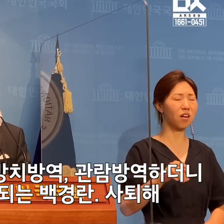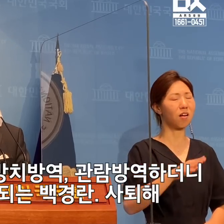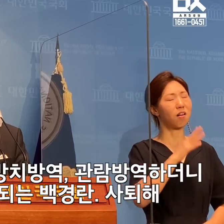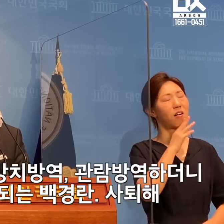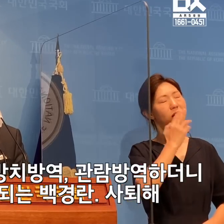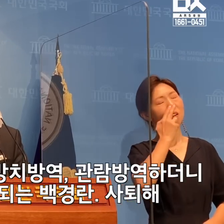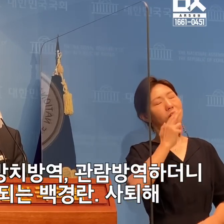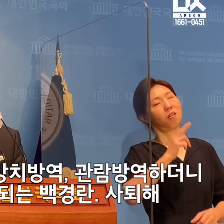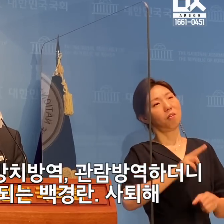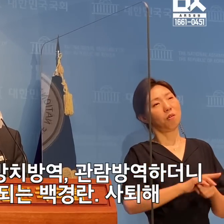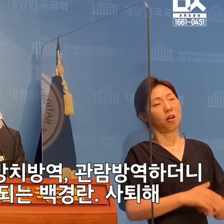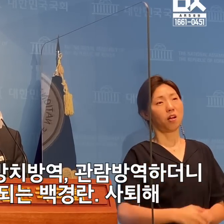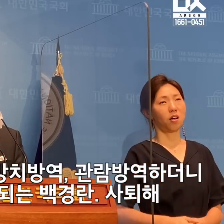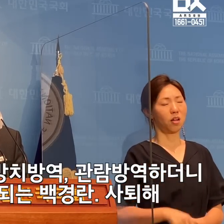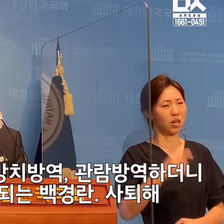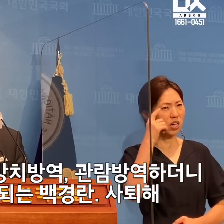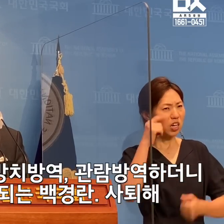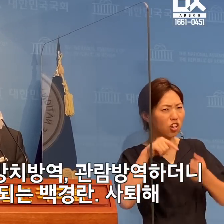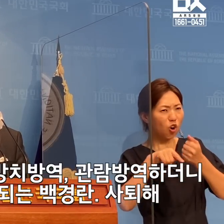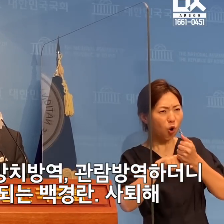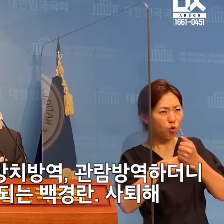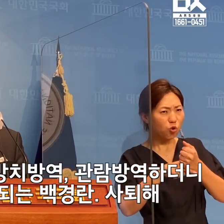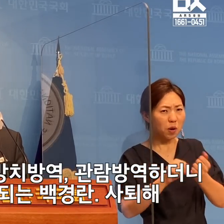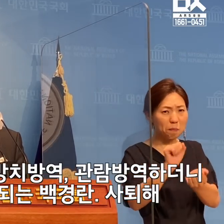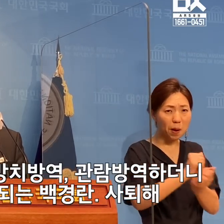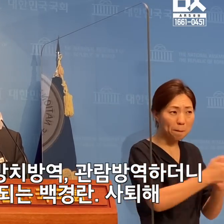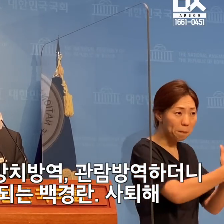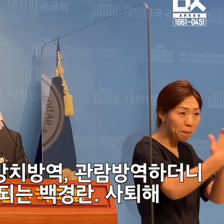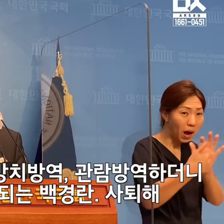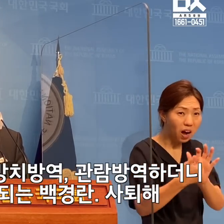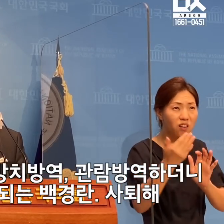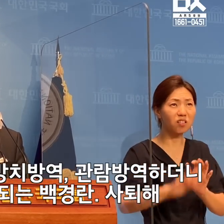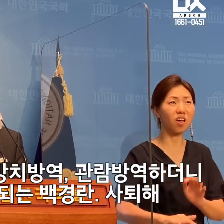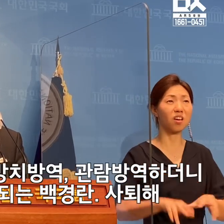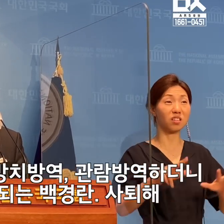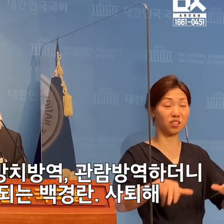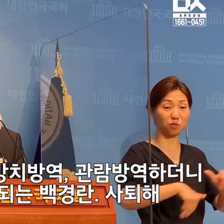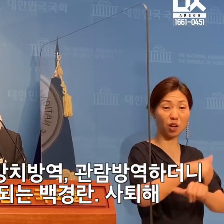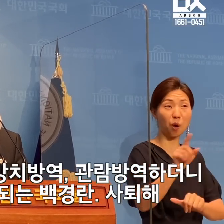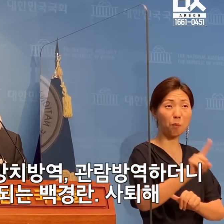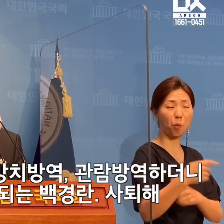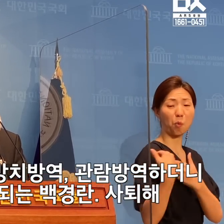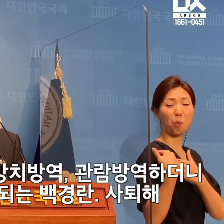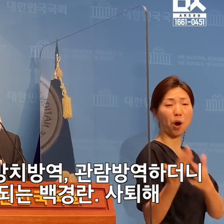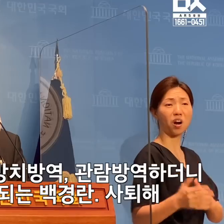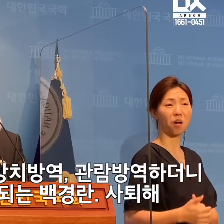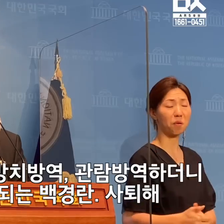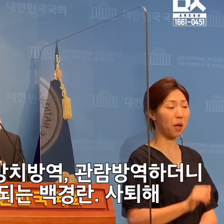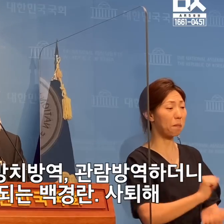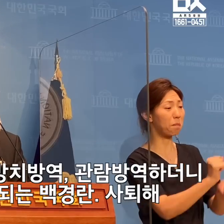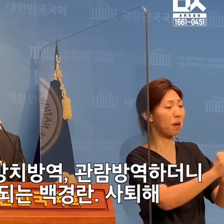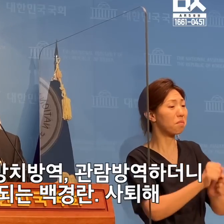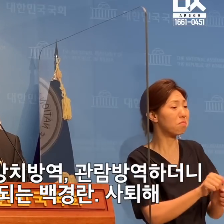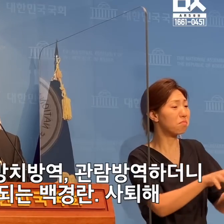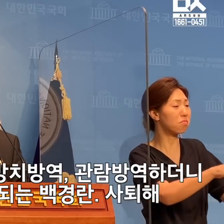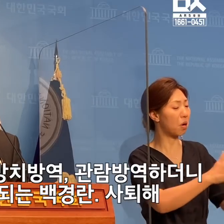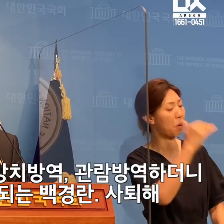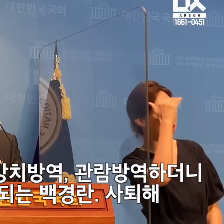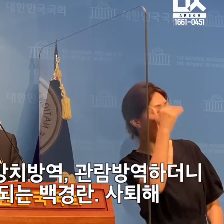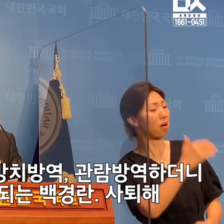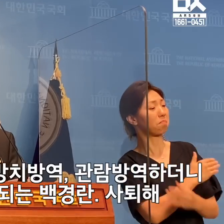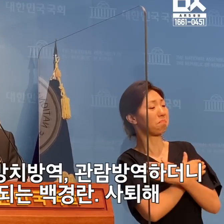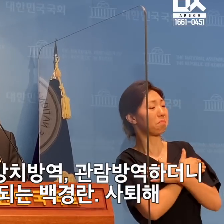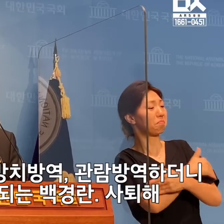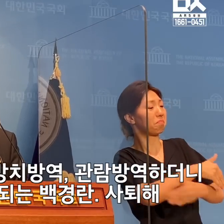과학 방역하겠다며 실사한 방지 방역 관람 방역에 문헌을 보여주는 백경란 정장이